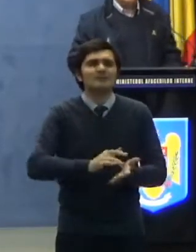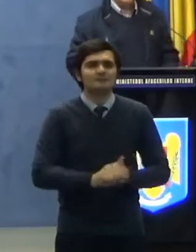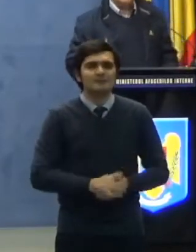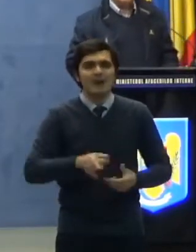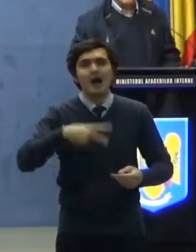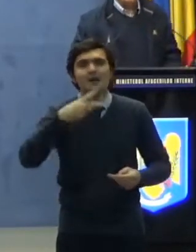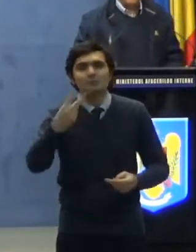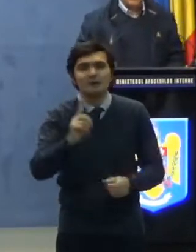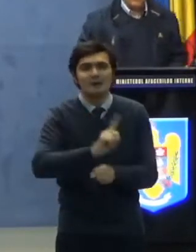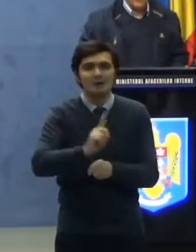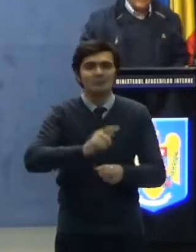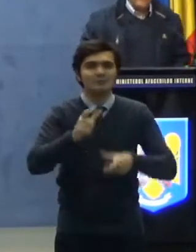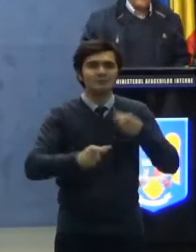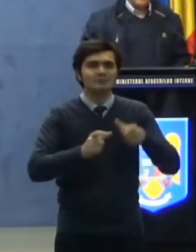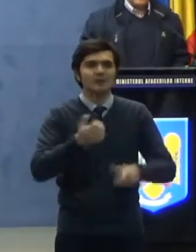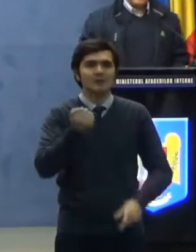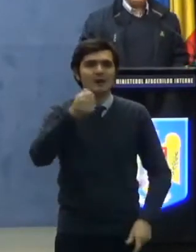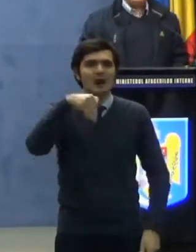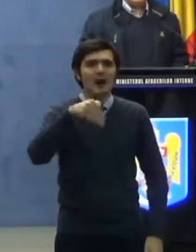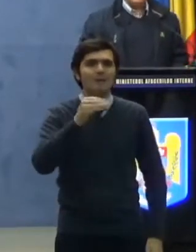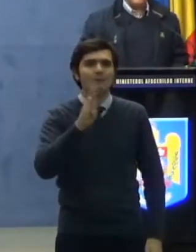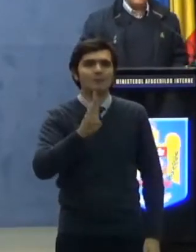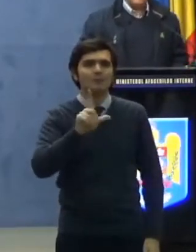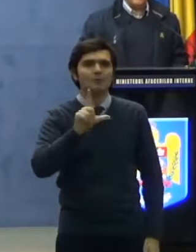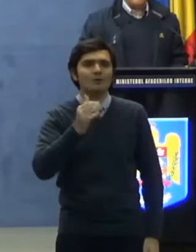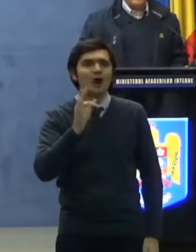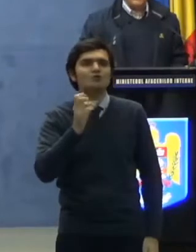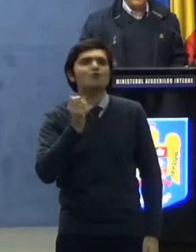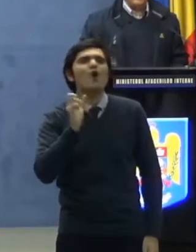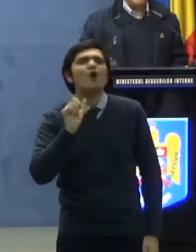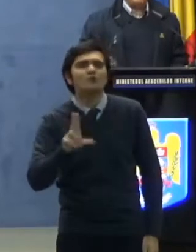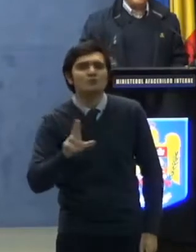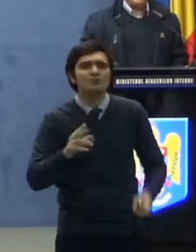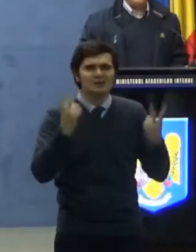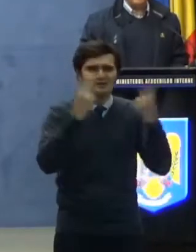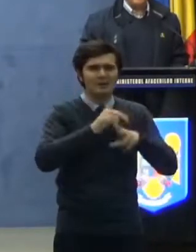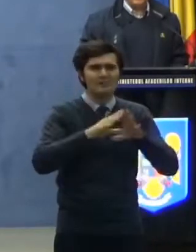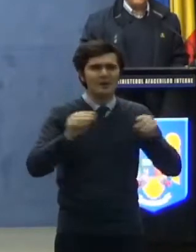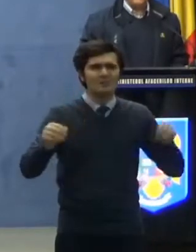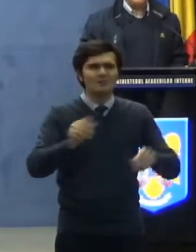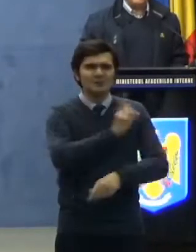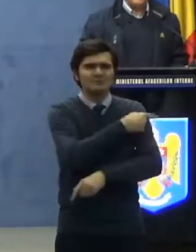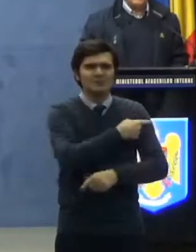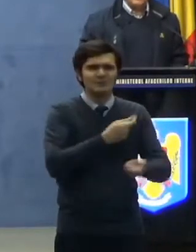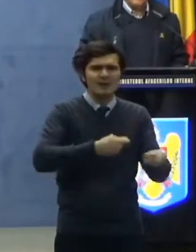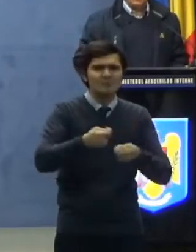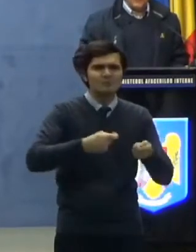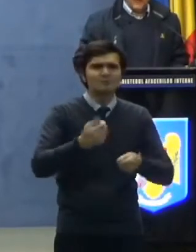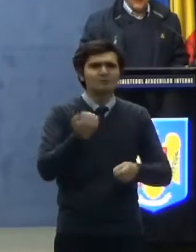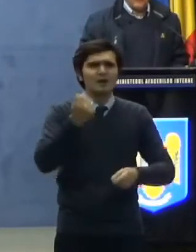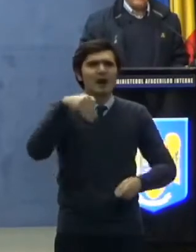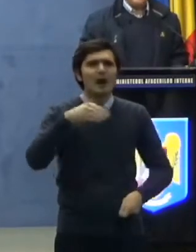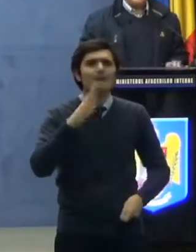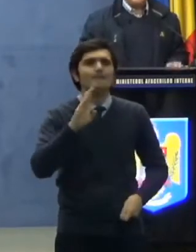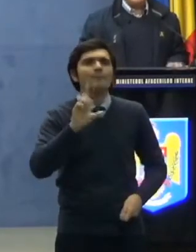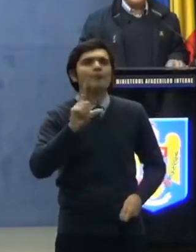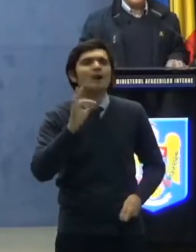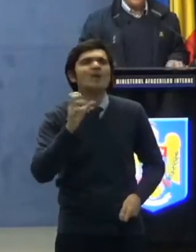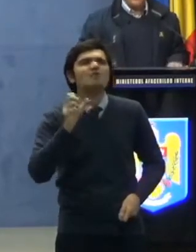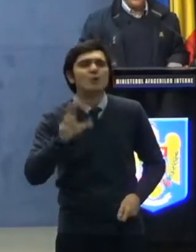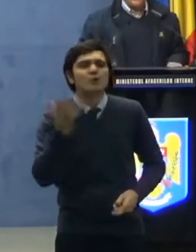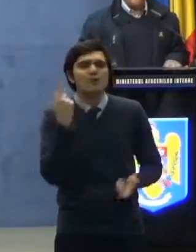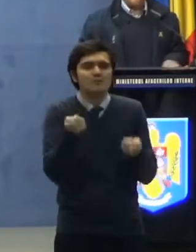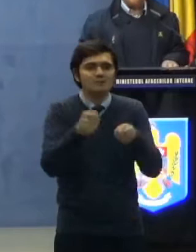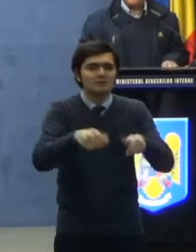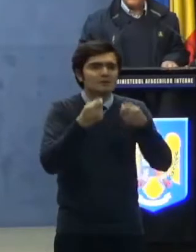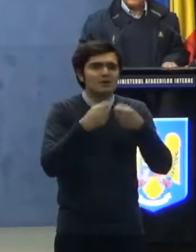lucru este privind ambulatoriile. Am înțeles că mai multe ambulatorii în spitalele publice au fost închise total. Iarăși